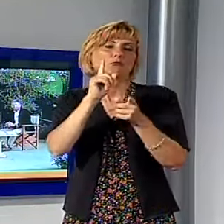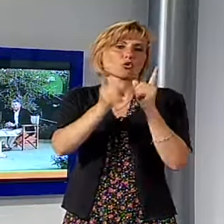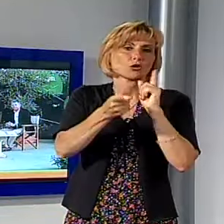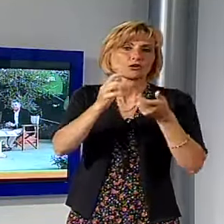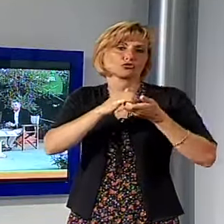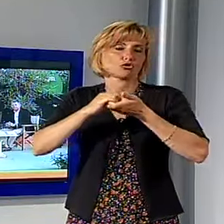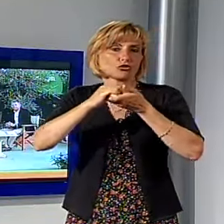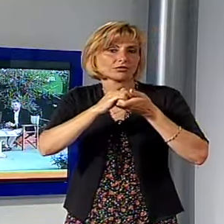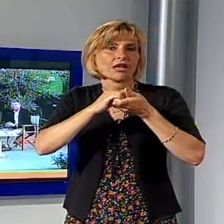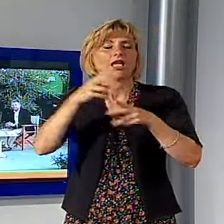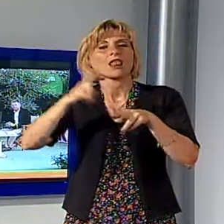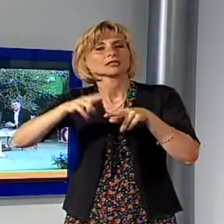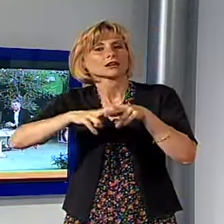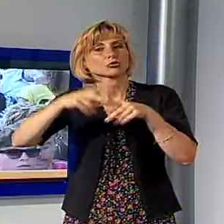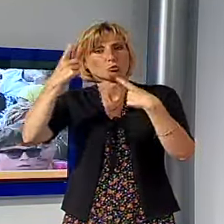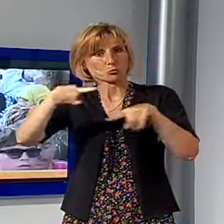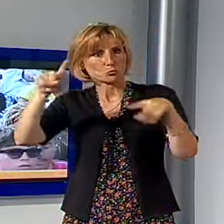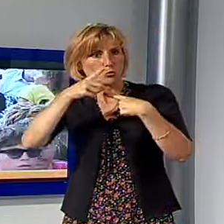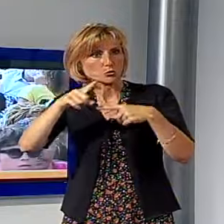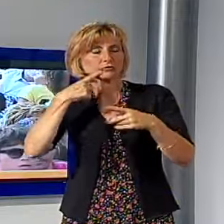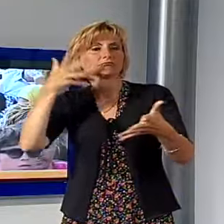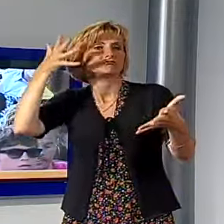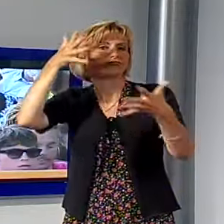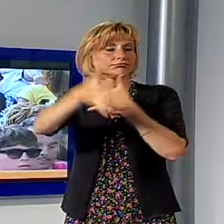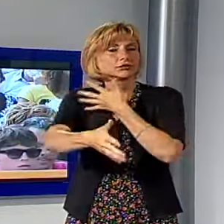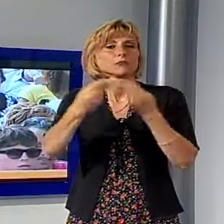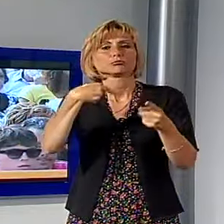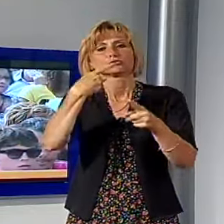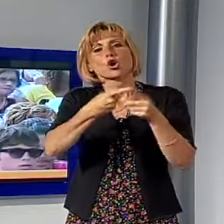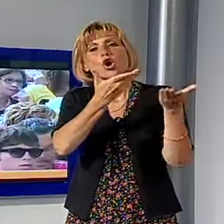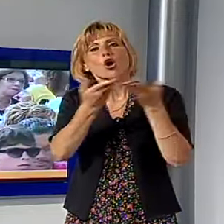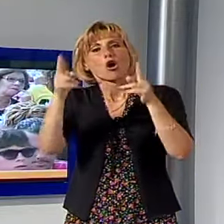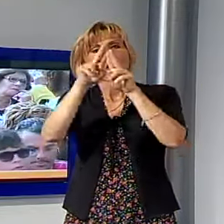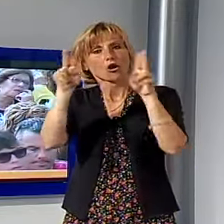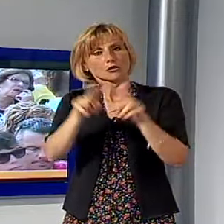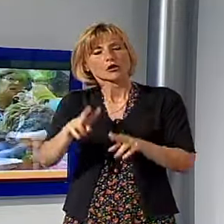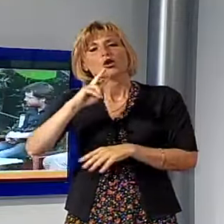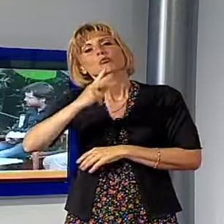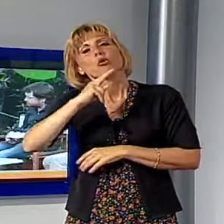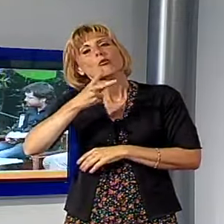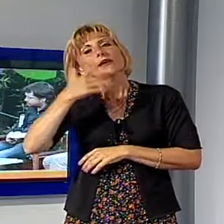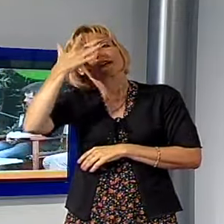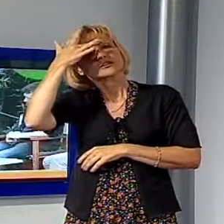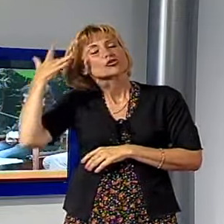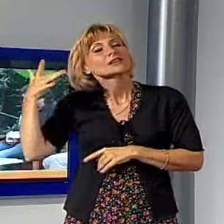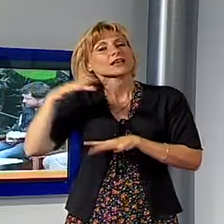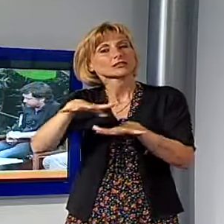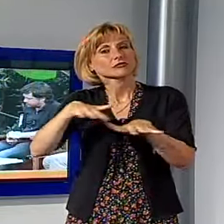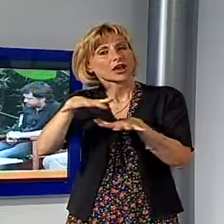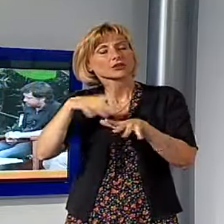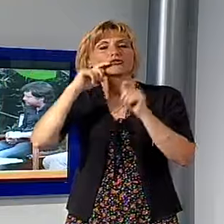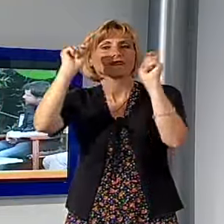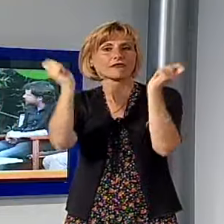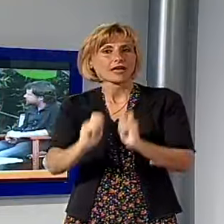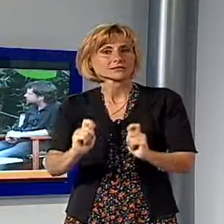musica scandirà con i suoi momenti di approfondimento e gli ospiti internazionali i pomeriggi dell'estate versiliese per il Festival di Marina di Pietrasanta